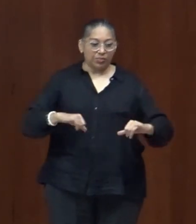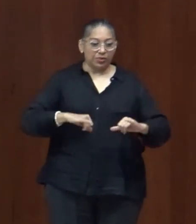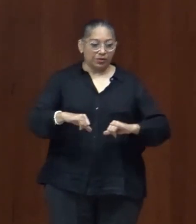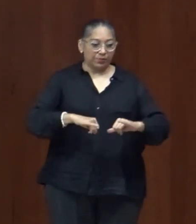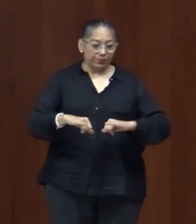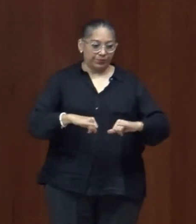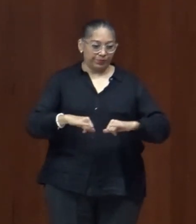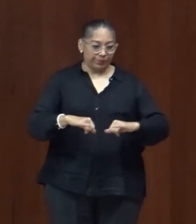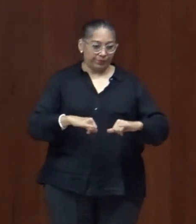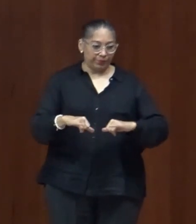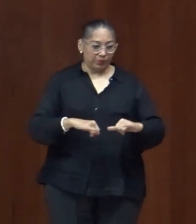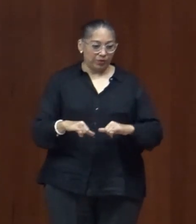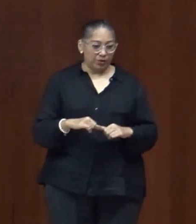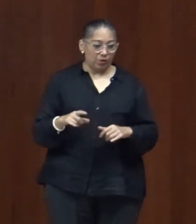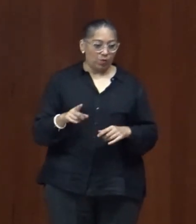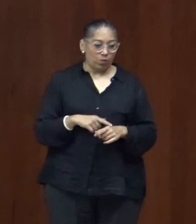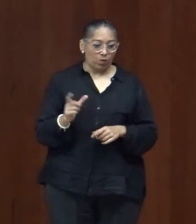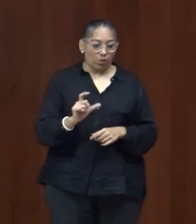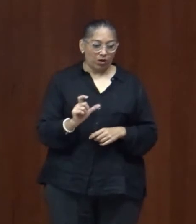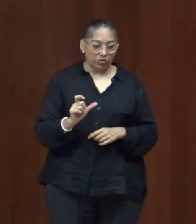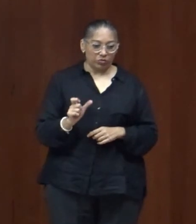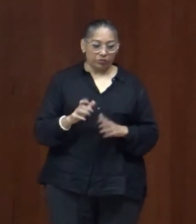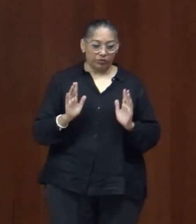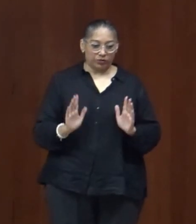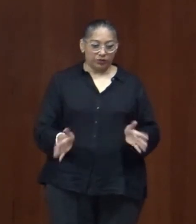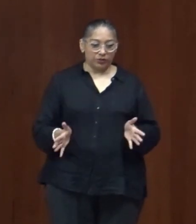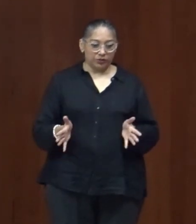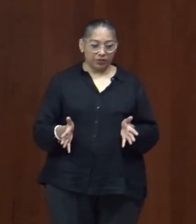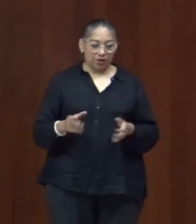cierto punto cuando ponemos algo en el mapa es porque importa